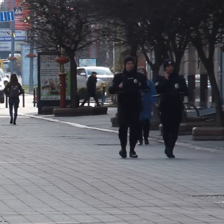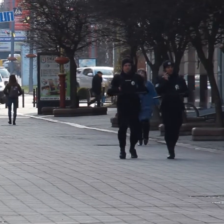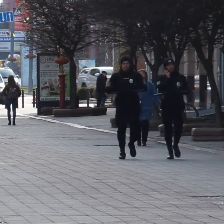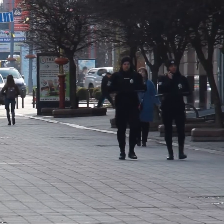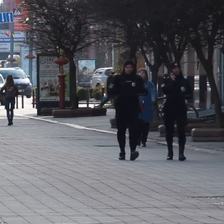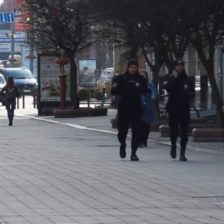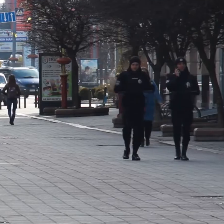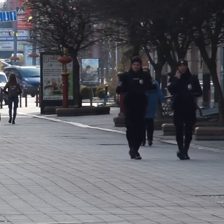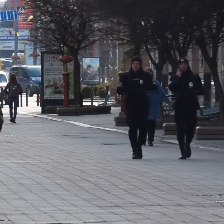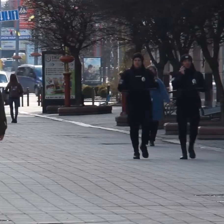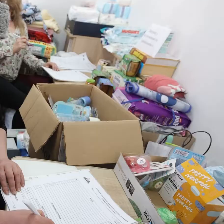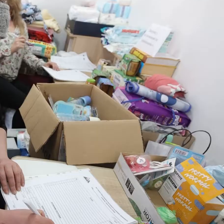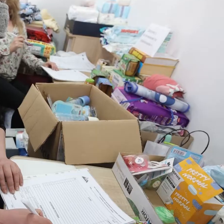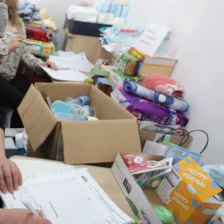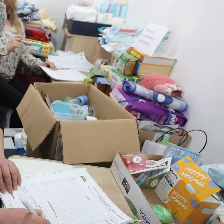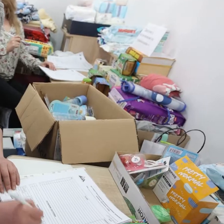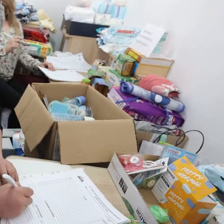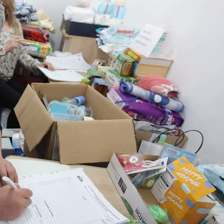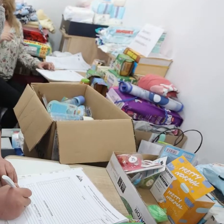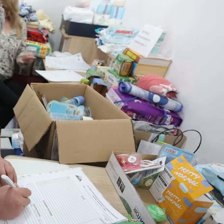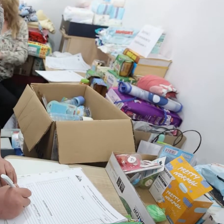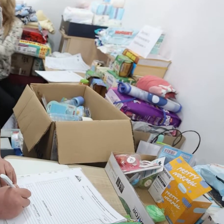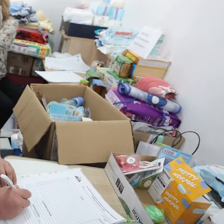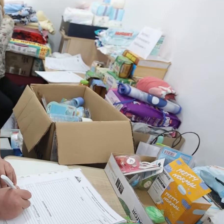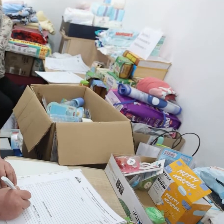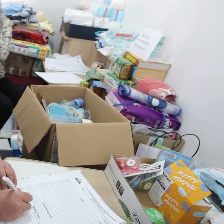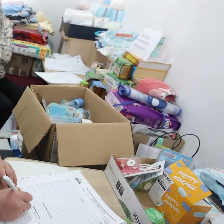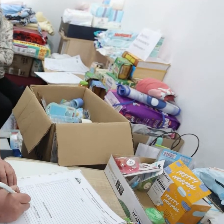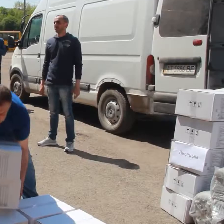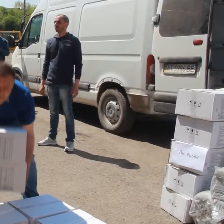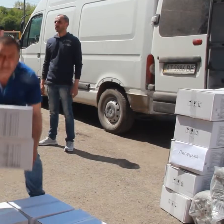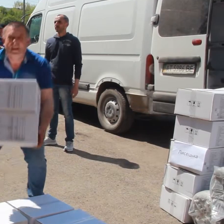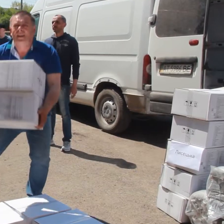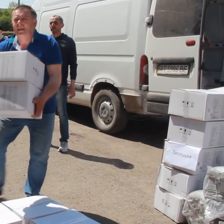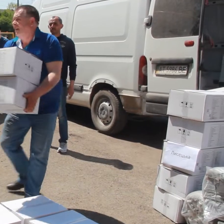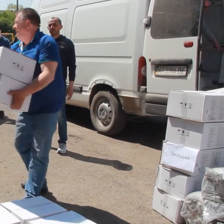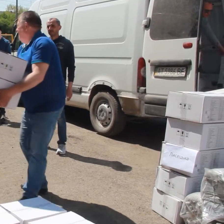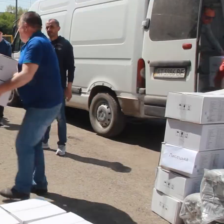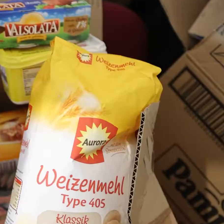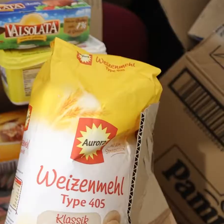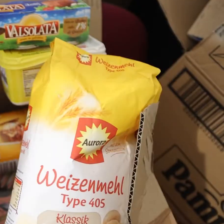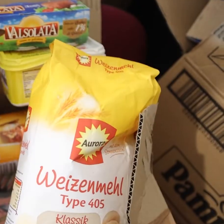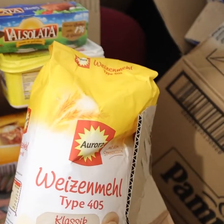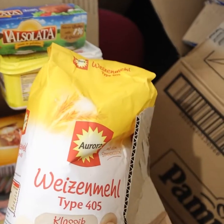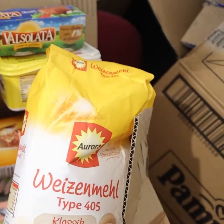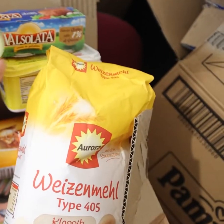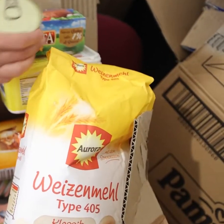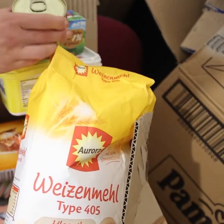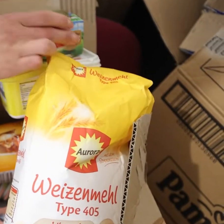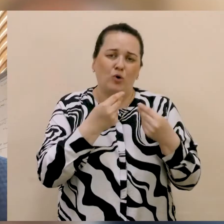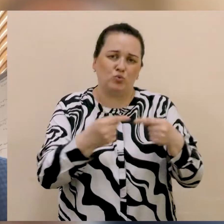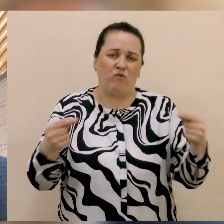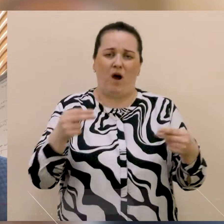громада, зазначає її очільник, регулярно відправляє на передову автомобілі, засоби зв'язку, захисту, харчі та